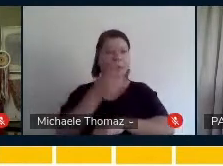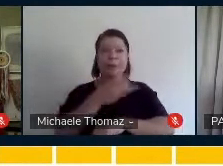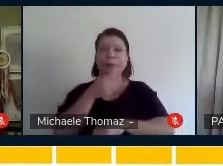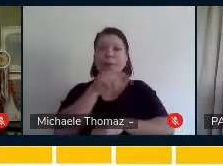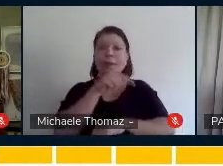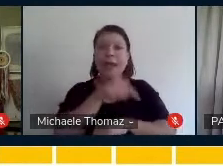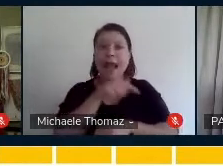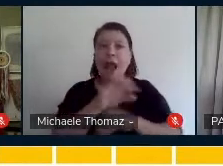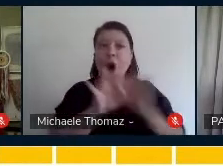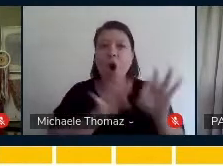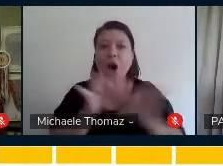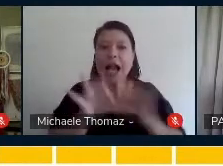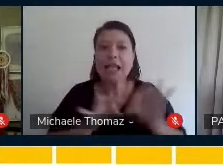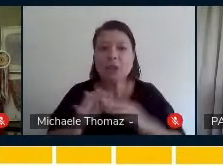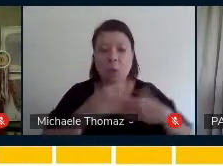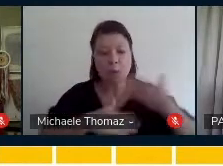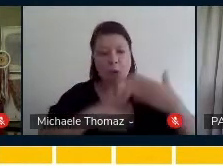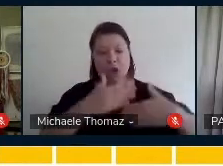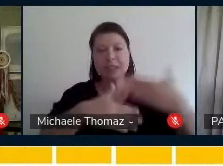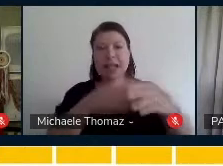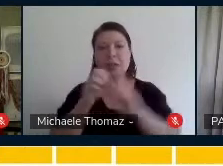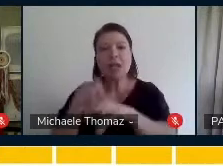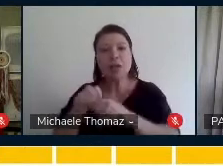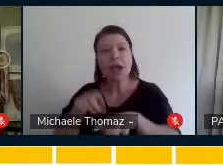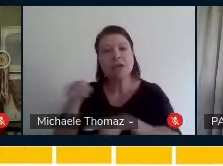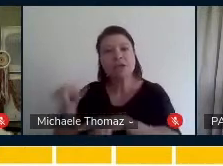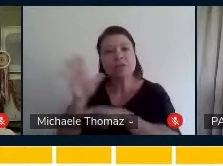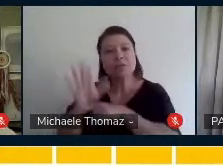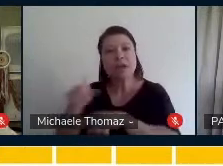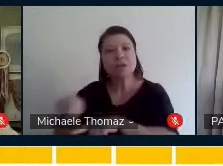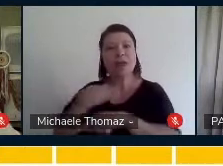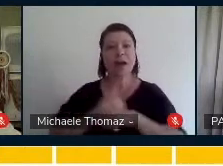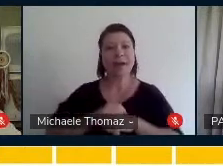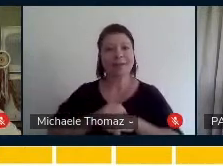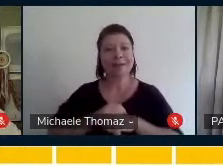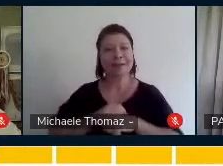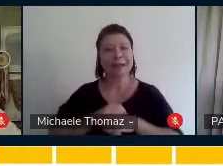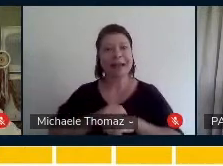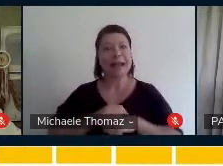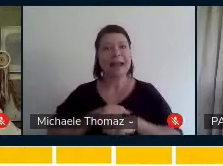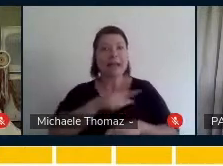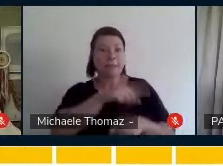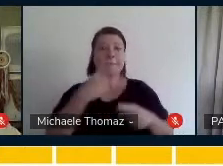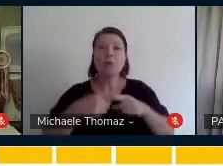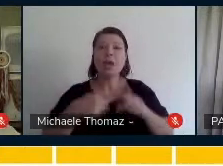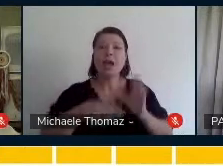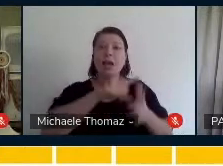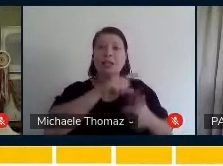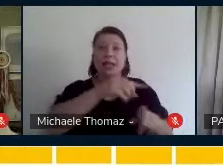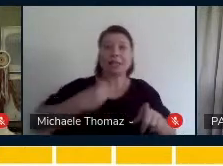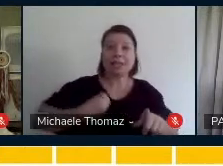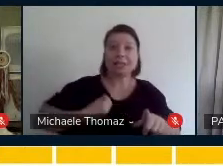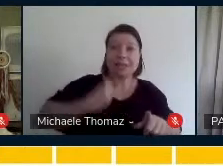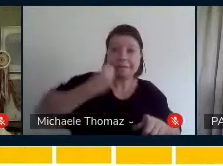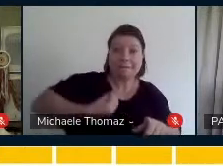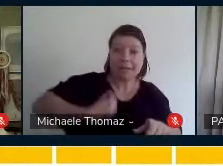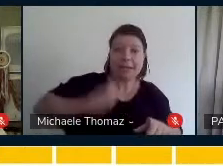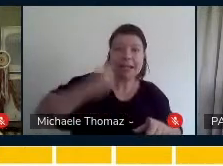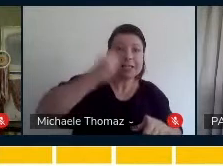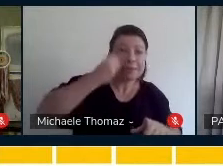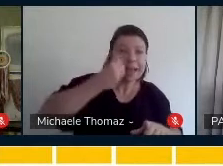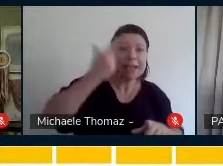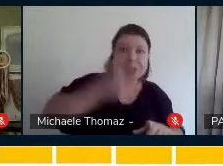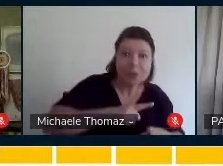organizou um processo educativo para a amiga dela, baseada na sua vivência musical. Ou seja, quando a gente